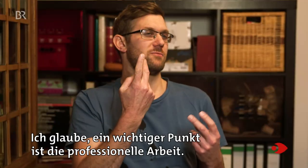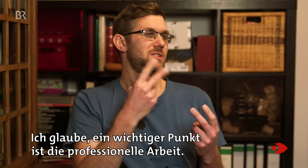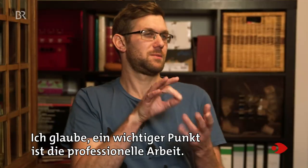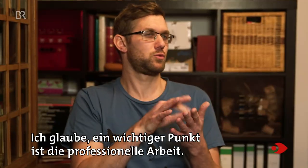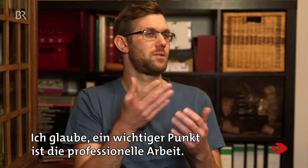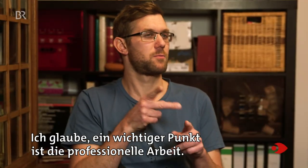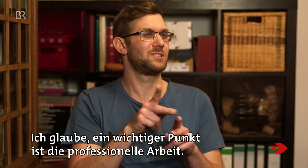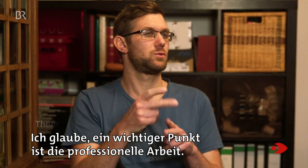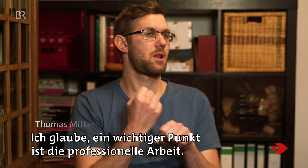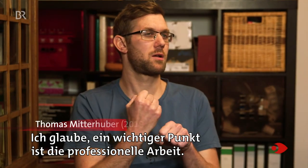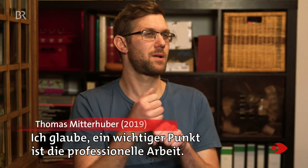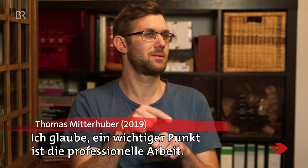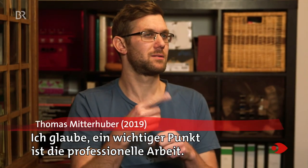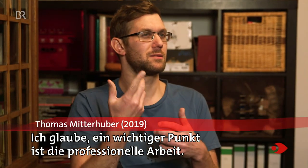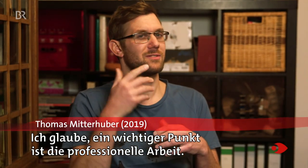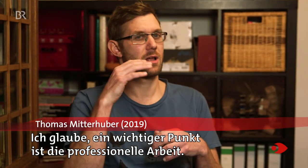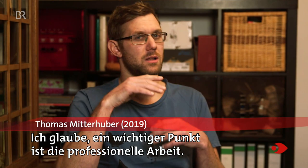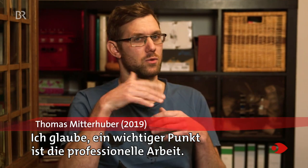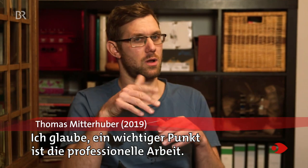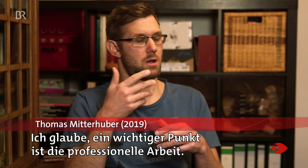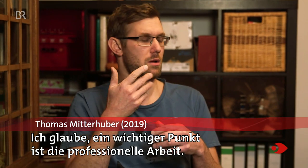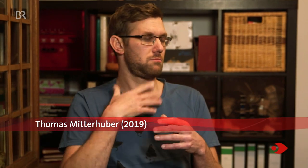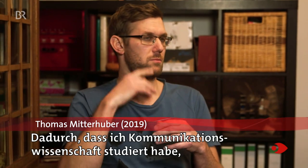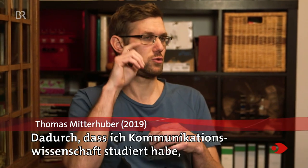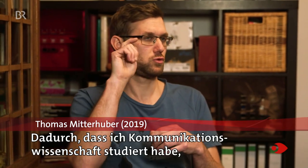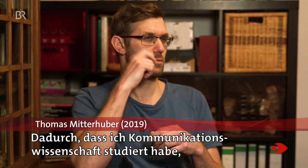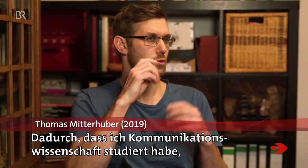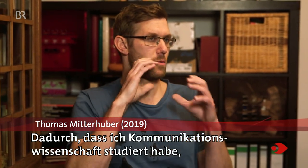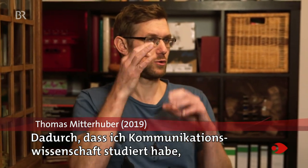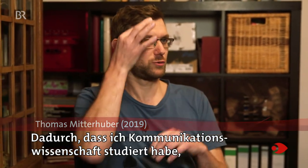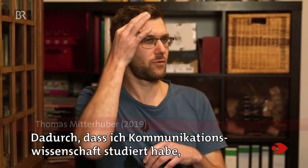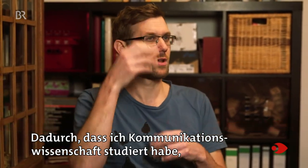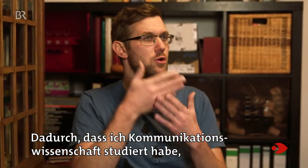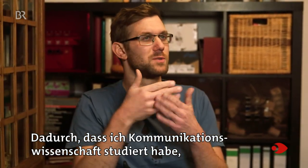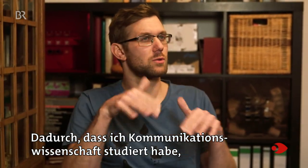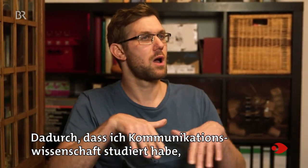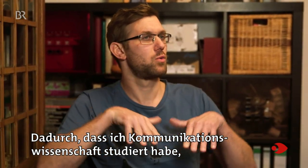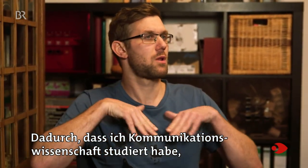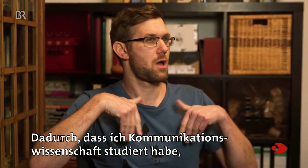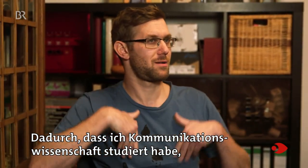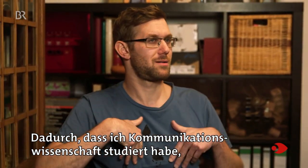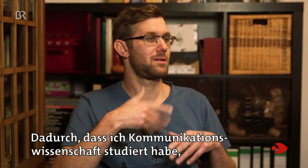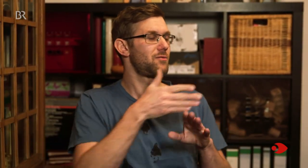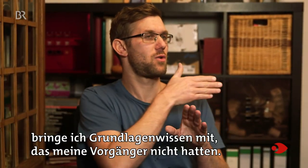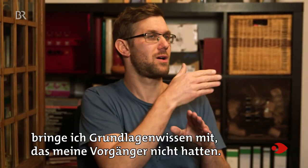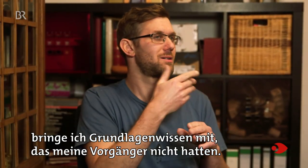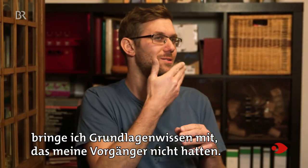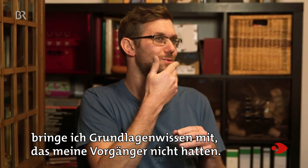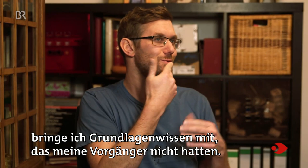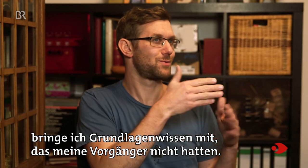Ich glaube, ein wichtiger Punkt ist die professionelle Arbeit. Dadurch, dass ich Kommunikationswissenschaft studiert habe, bringe ich Grundlagenwissen